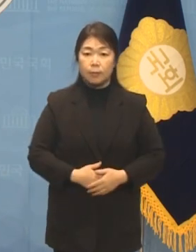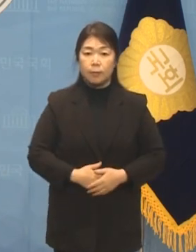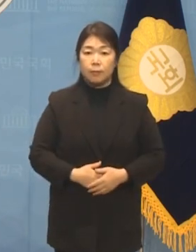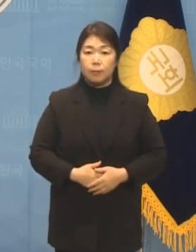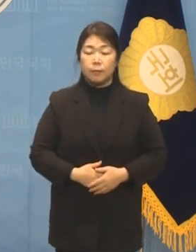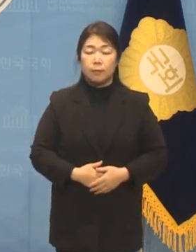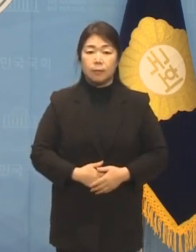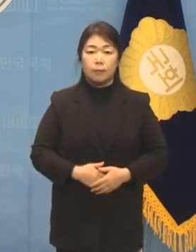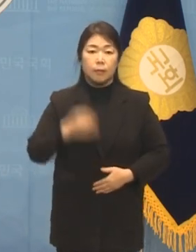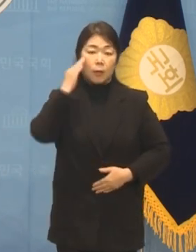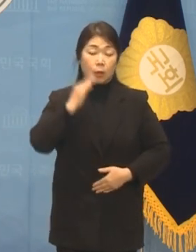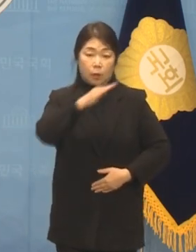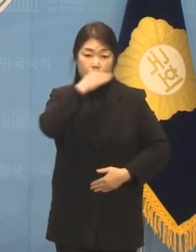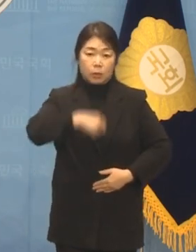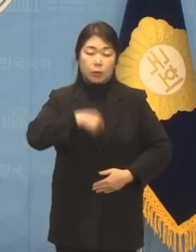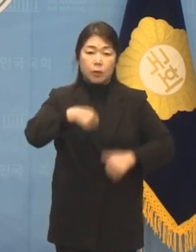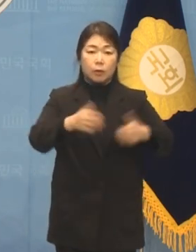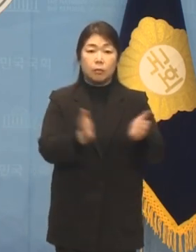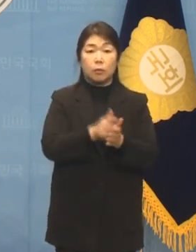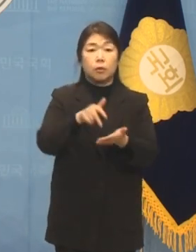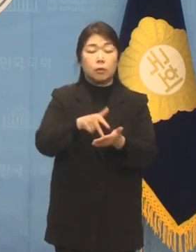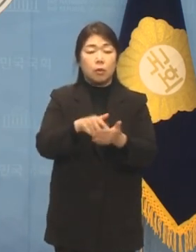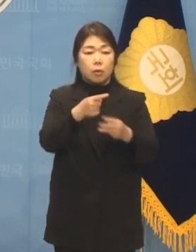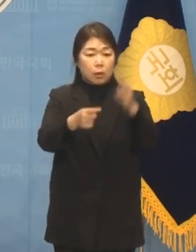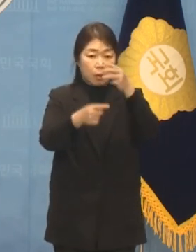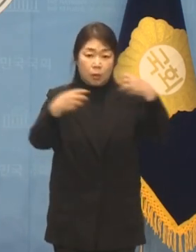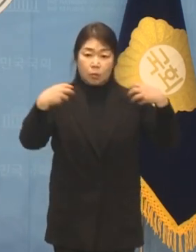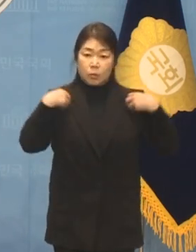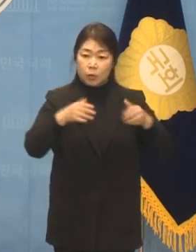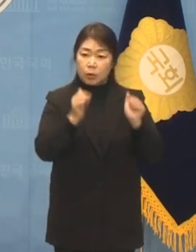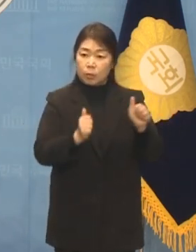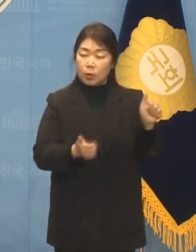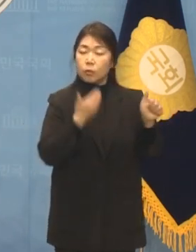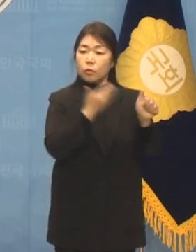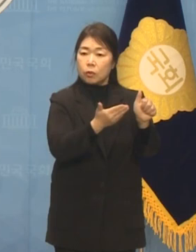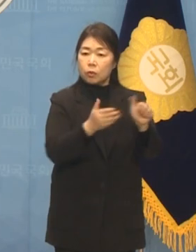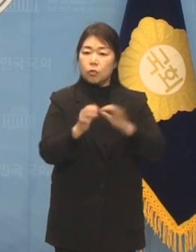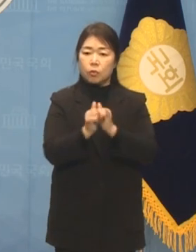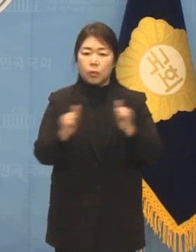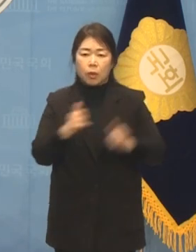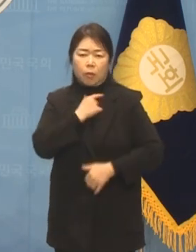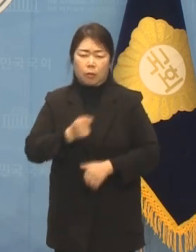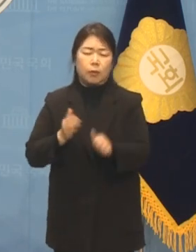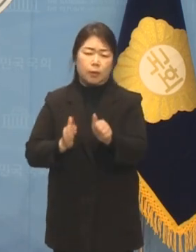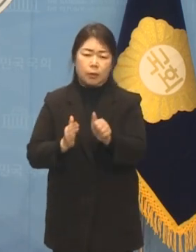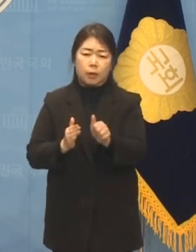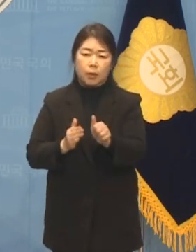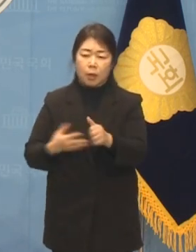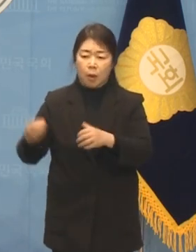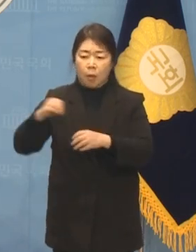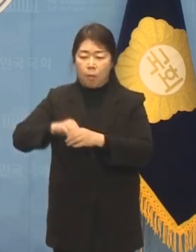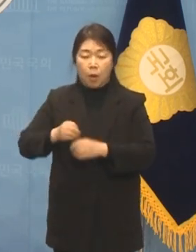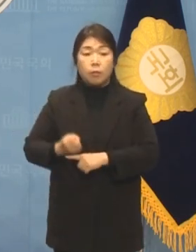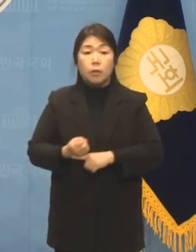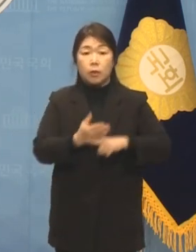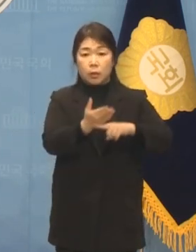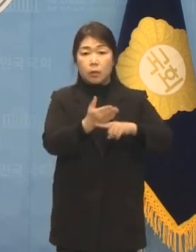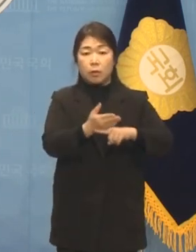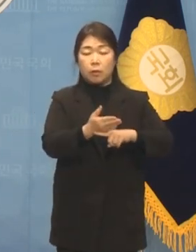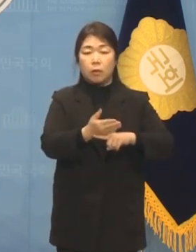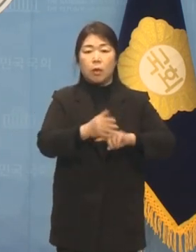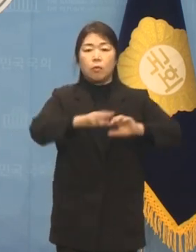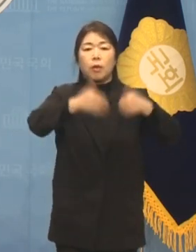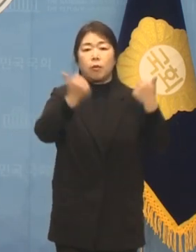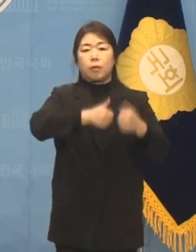녹색정의당은 윤석열 정권 심판총선이라는 국민들의 요구를 받아 안는 총선 방침 결정을